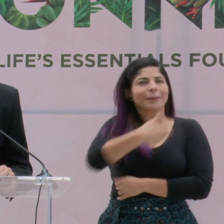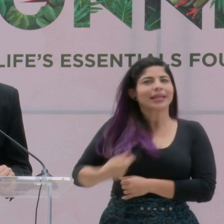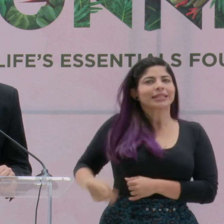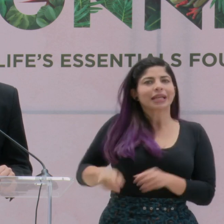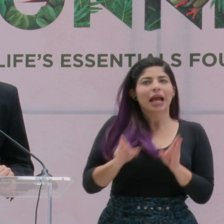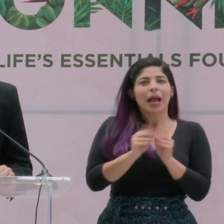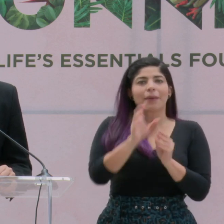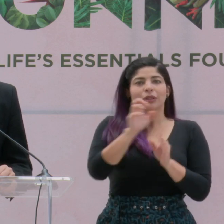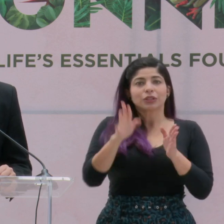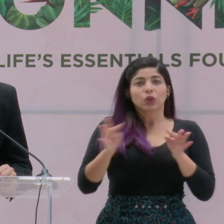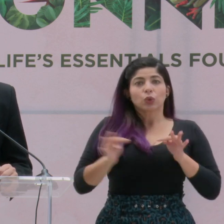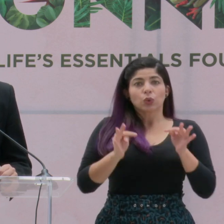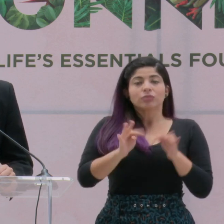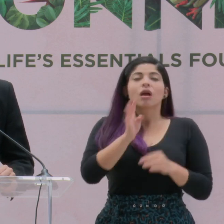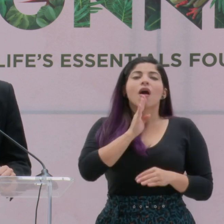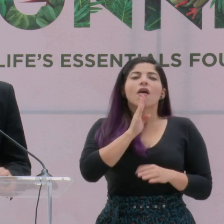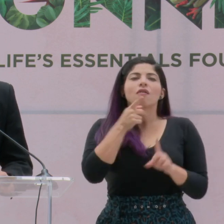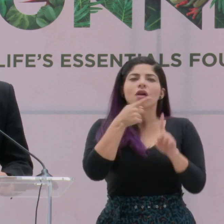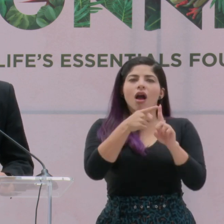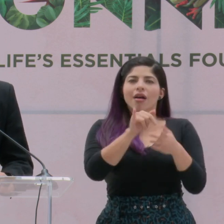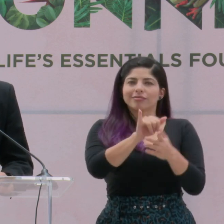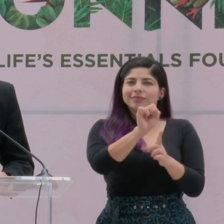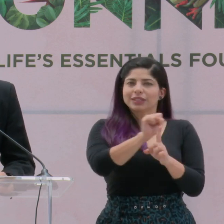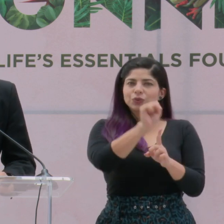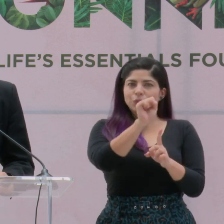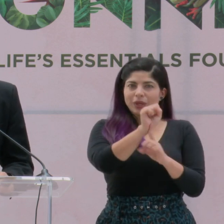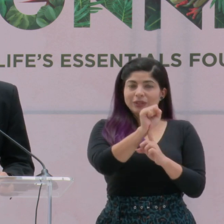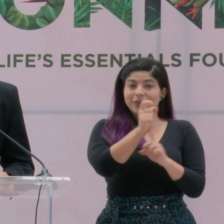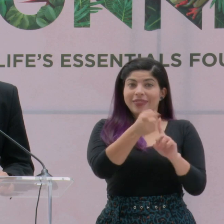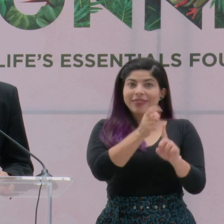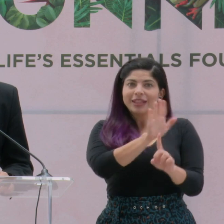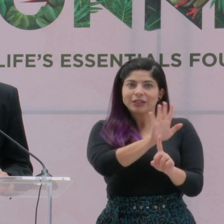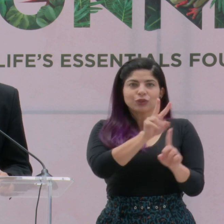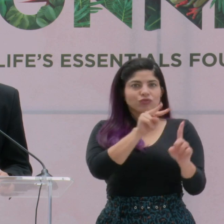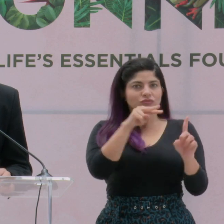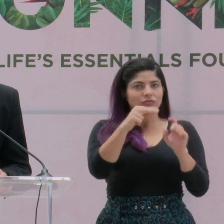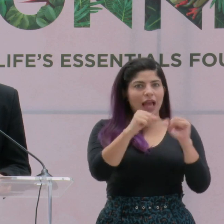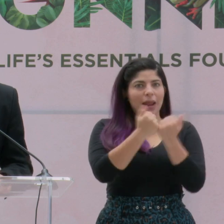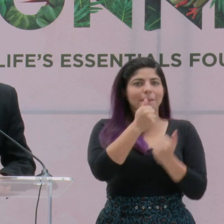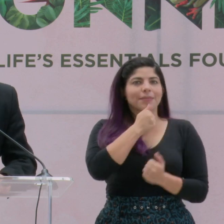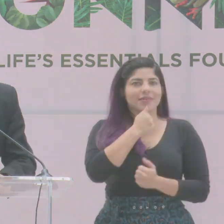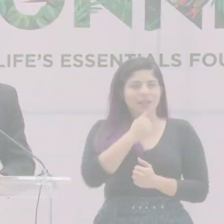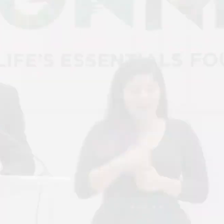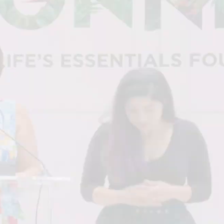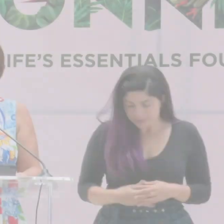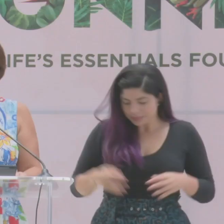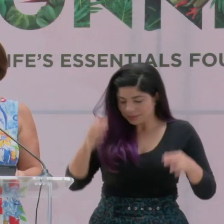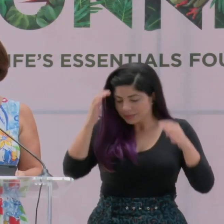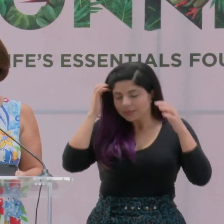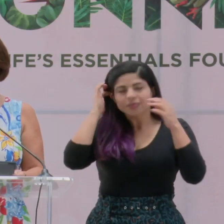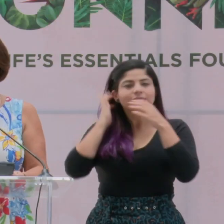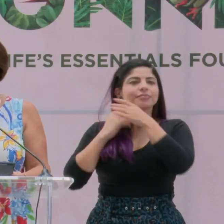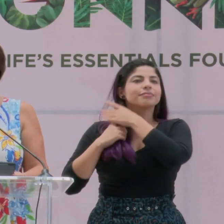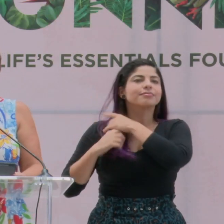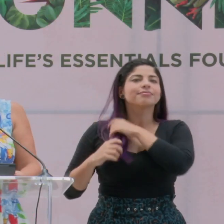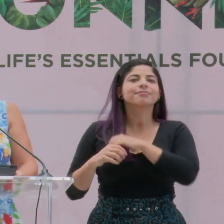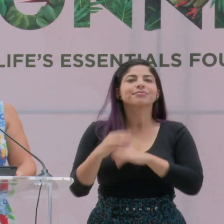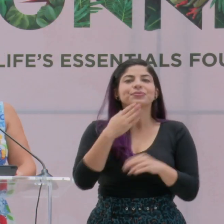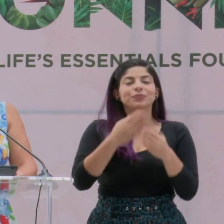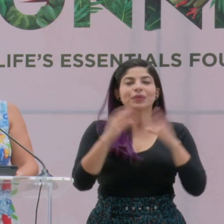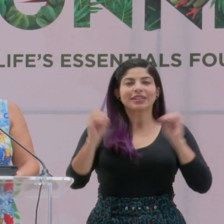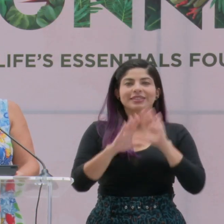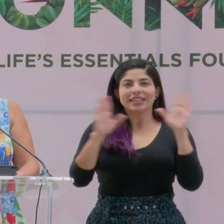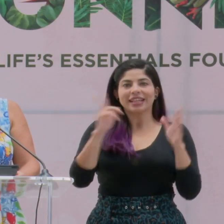Turismo de Costa Rica, a hablar sobre esta realidad desde la percepción del sector privado. Muy buenos días, tengan todos